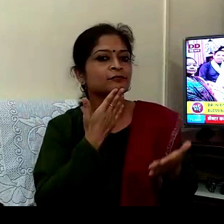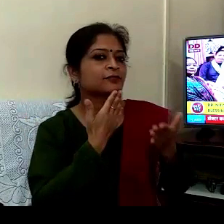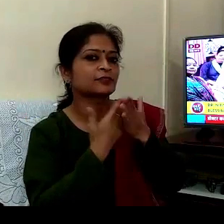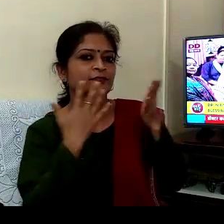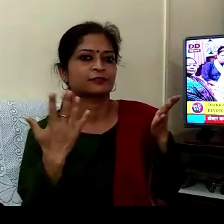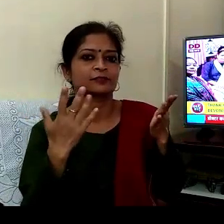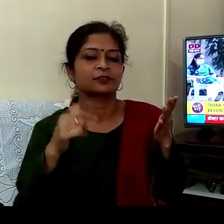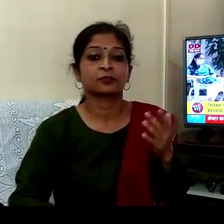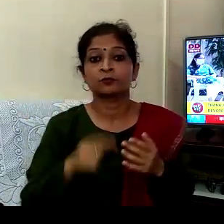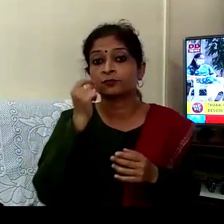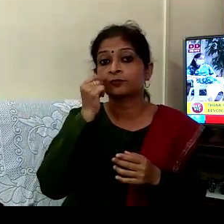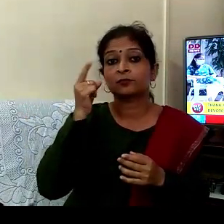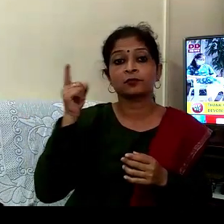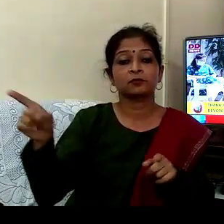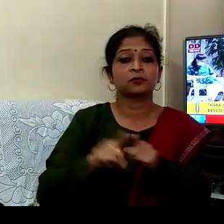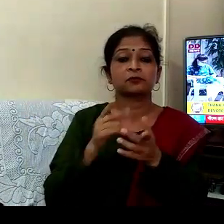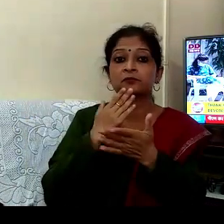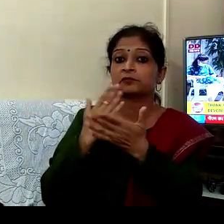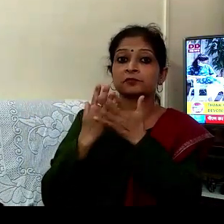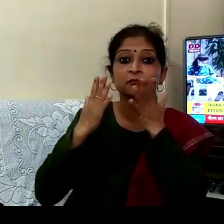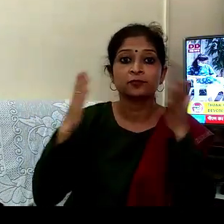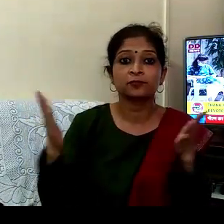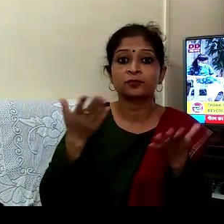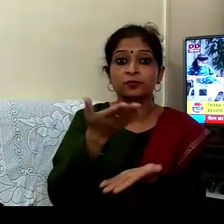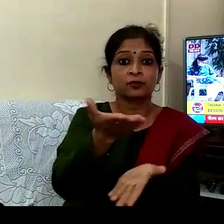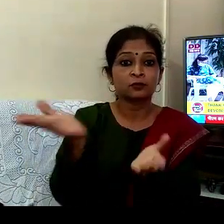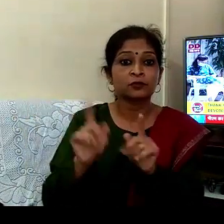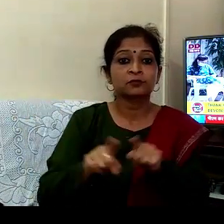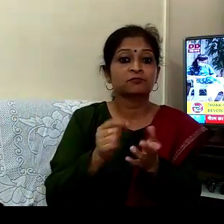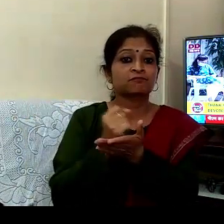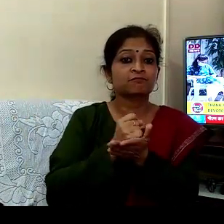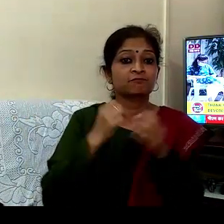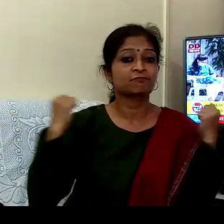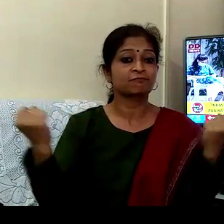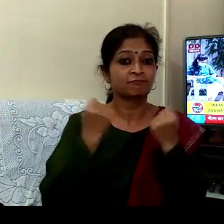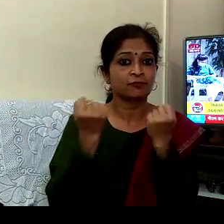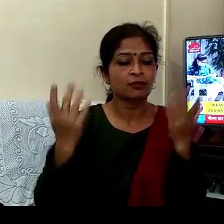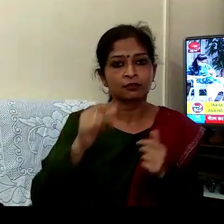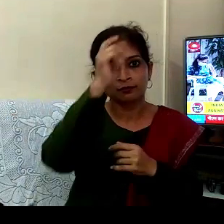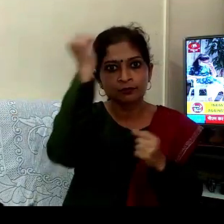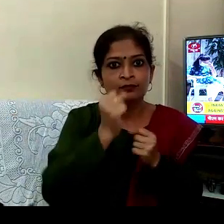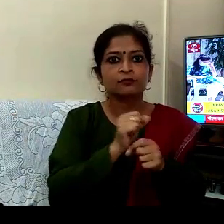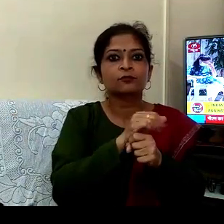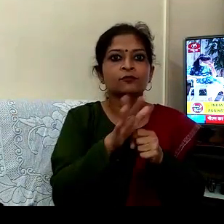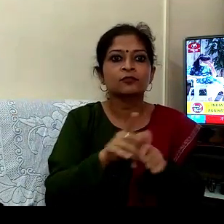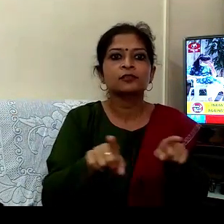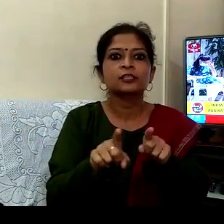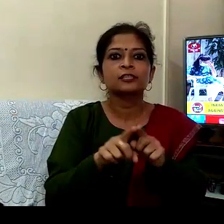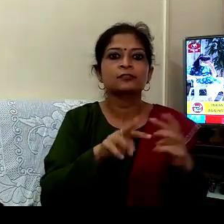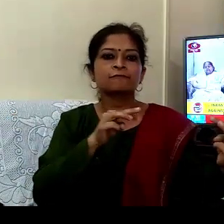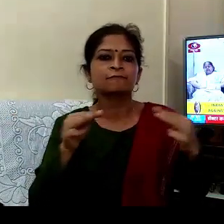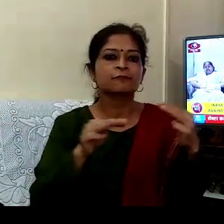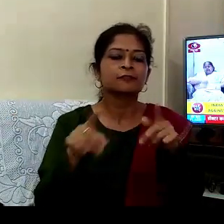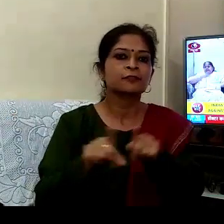نیتیش جی آپ بہت بہت سادھو حوات آپ جیسے لوگوں کی پریاستوں سے بھارت کرونا کے خلاب لڑائی میں